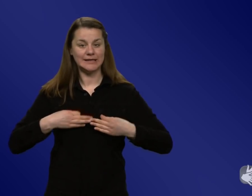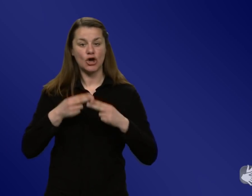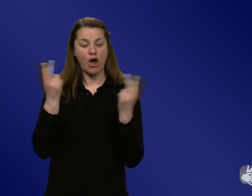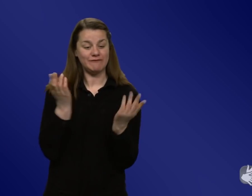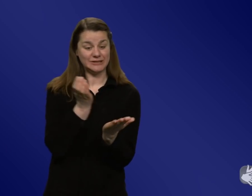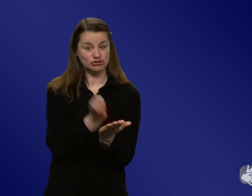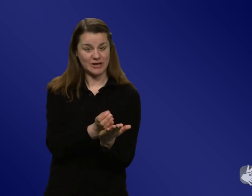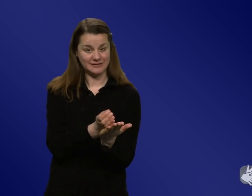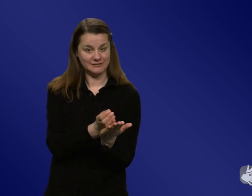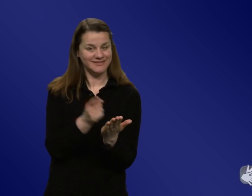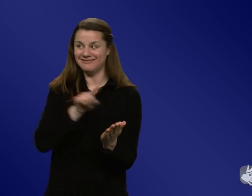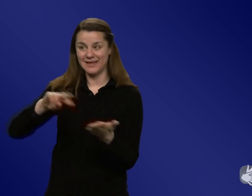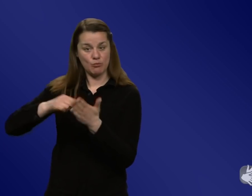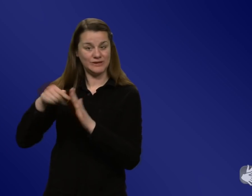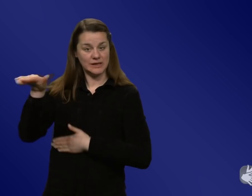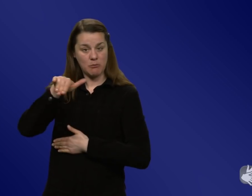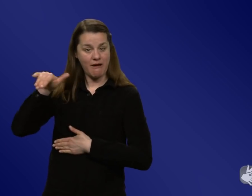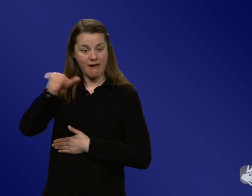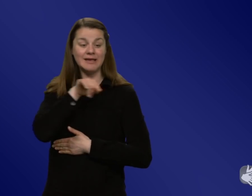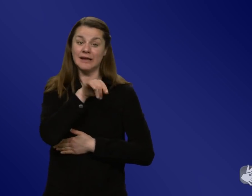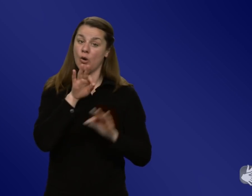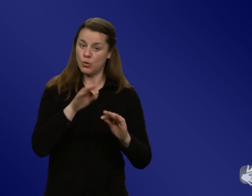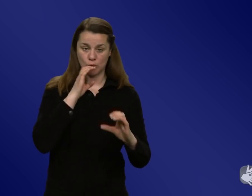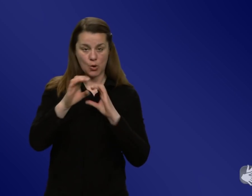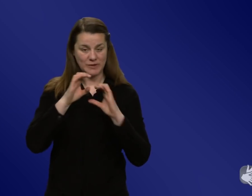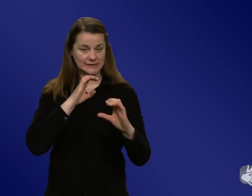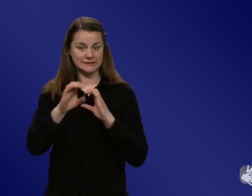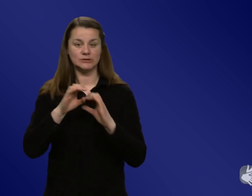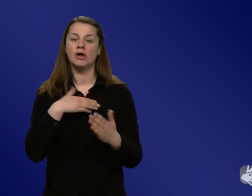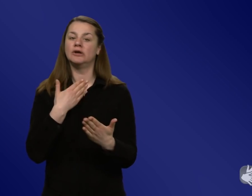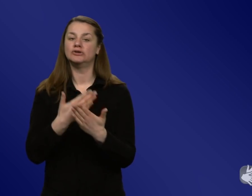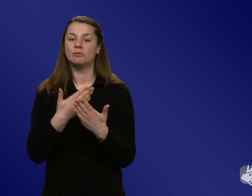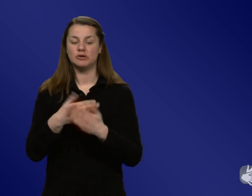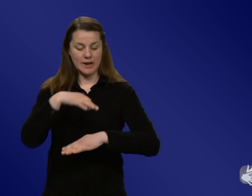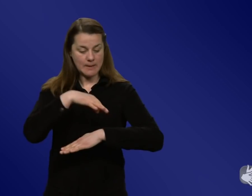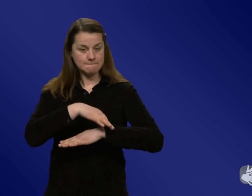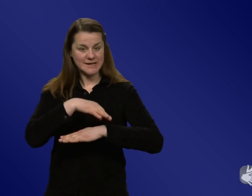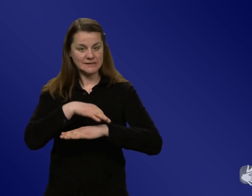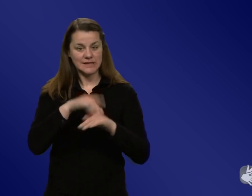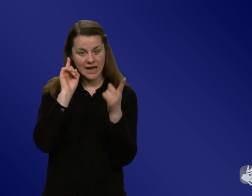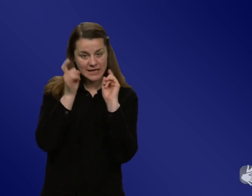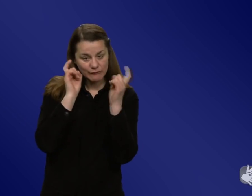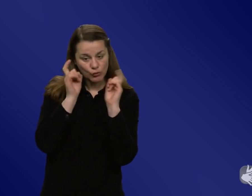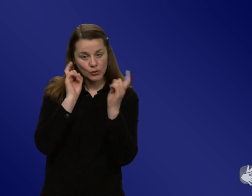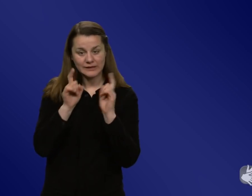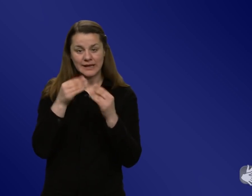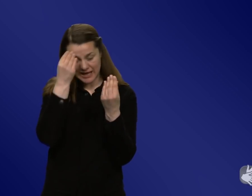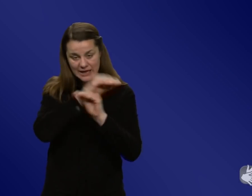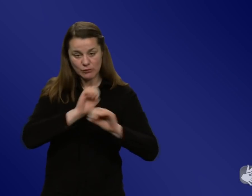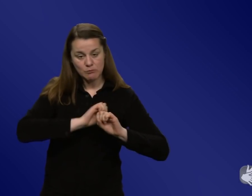heraus, aus der Evidenz heraus gut kommuniziert ist und da meine ich jetzt also sowohl die medizinische, virologische Evidenz als auch die Evidenz, die wir aus der Psychologie